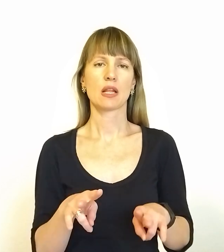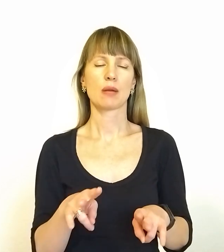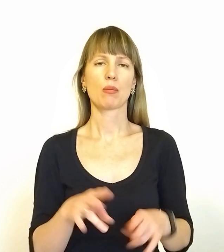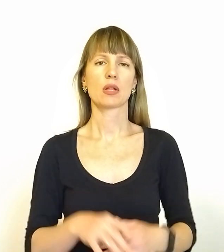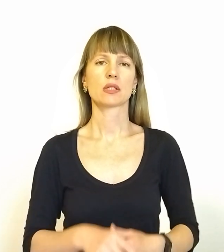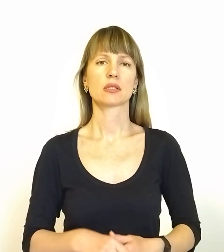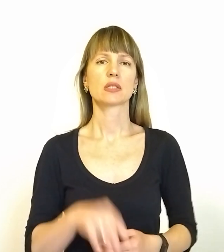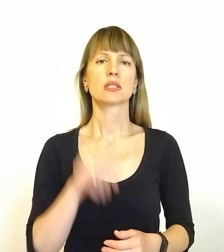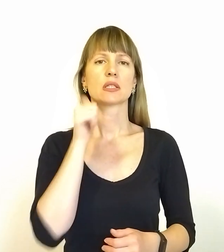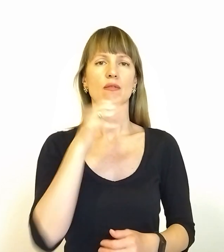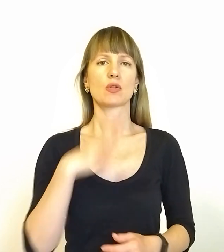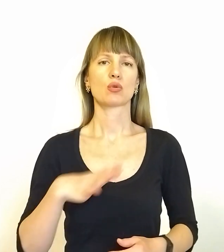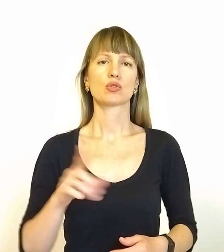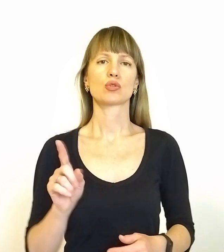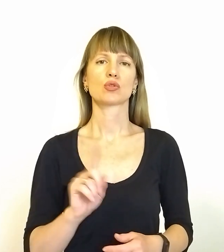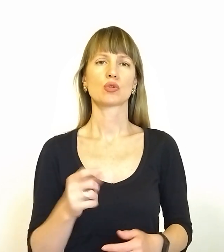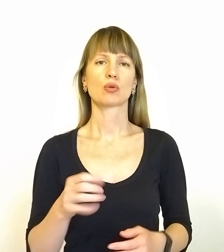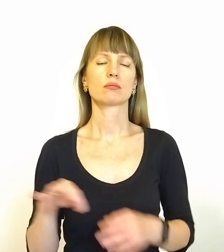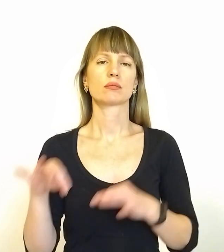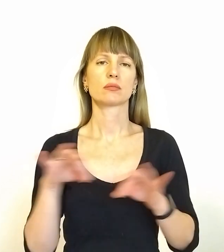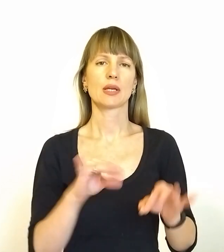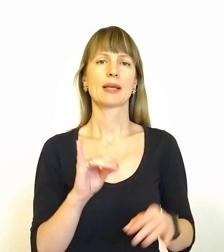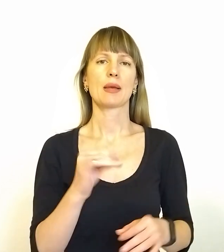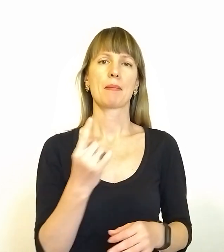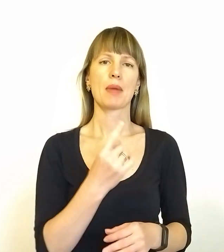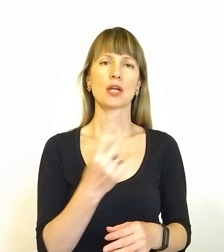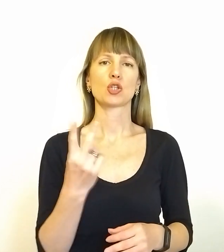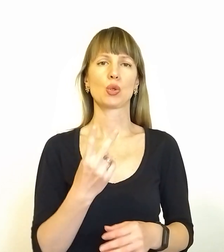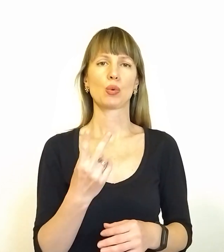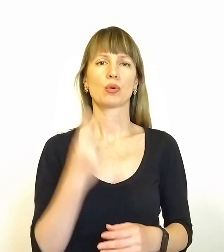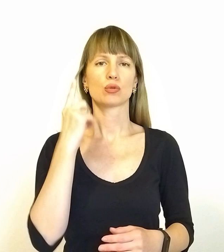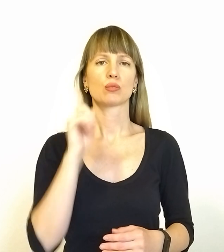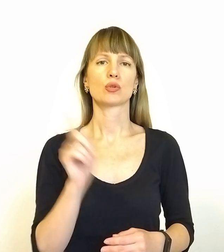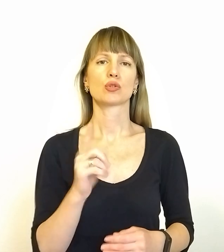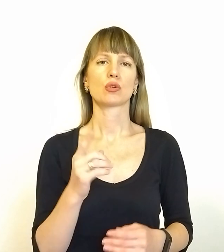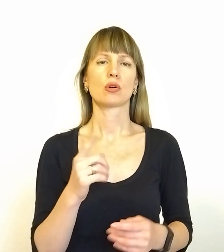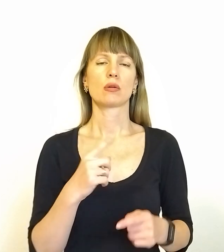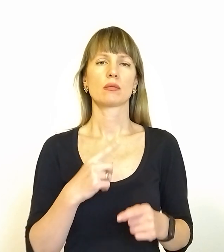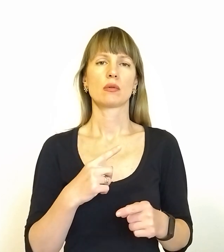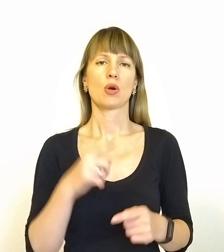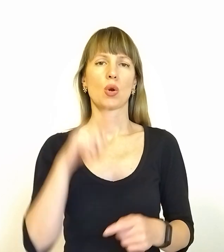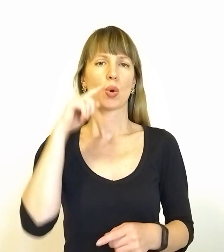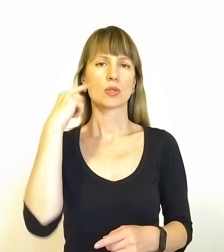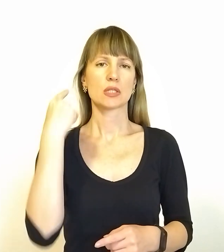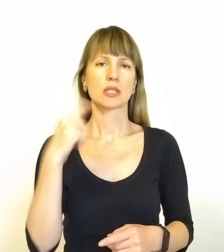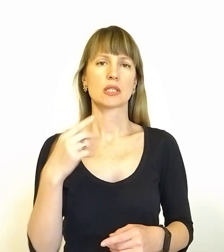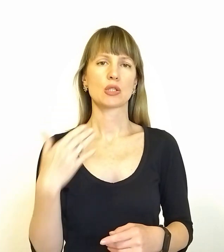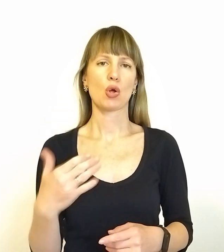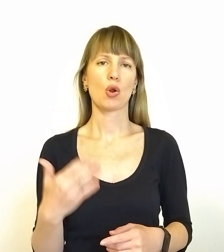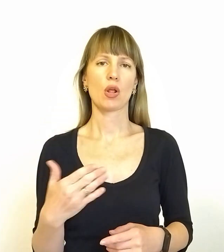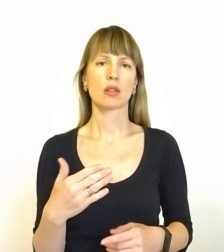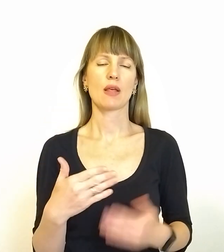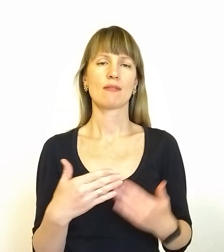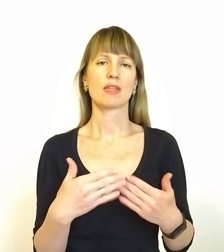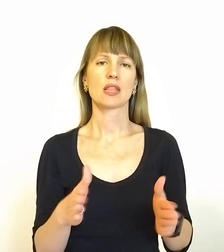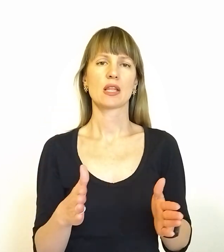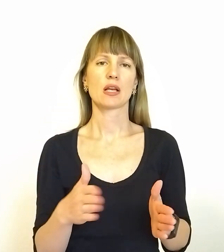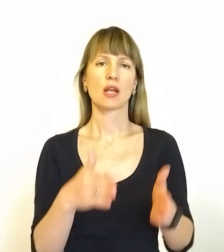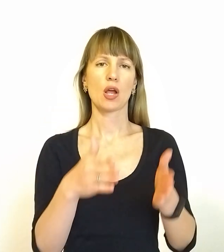Завтра очікуємо, що доїдуть і перші, другі. І сподіваємося, що нарешті російська сторона відгриє кордон.